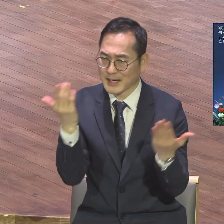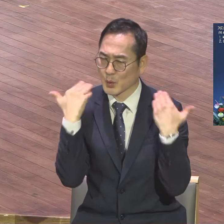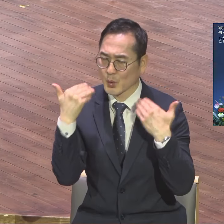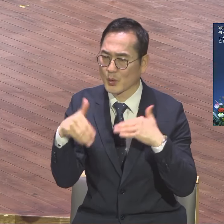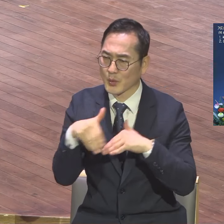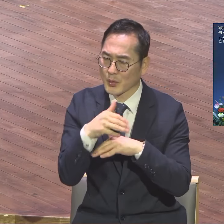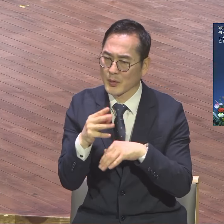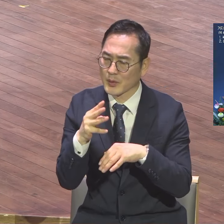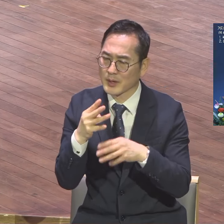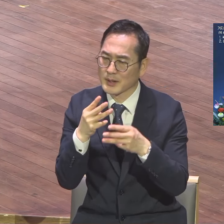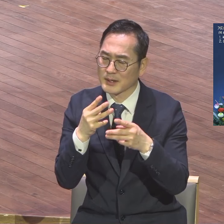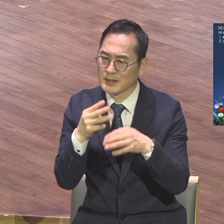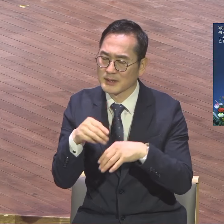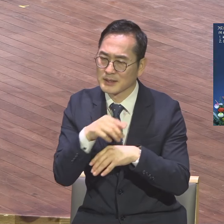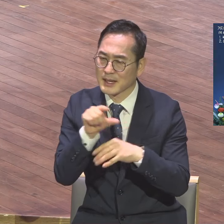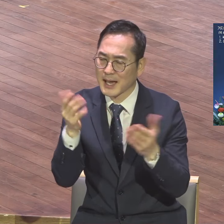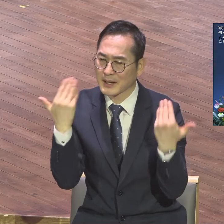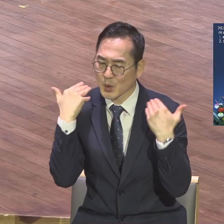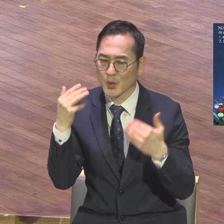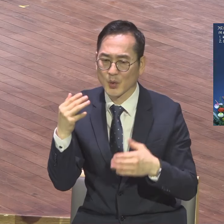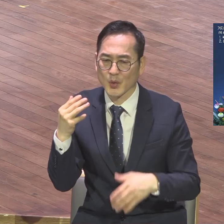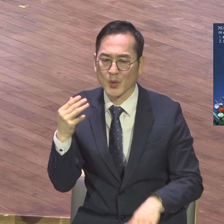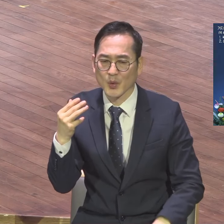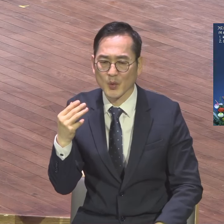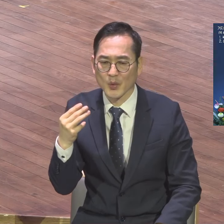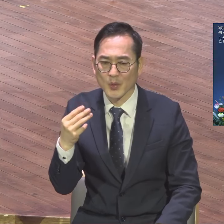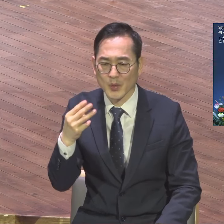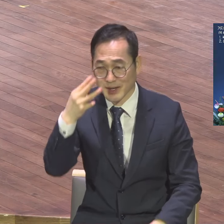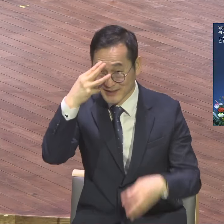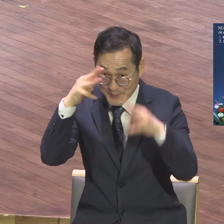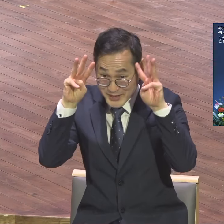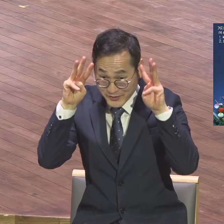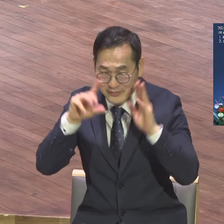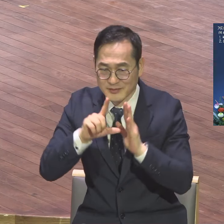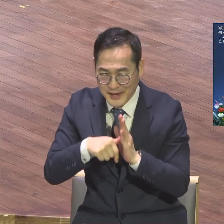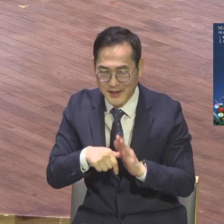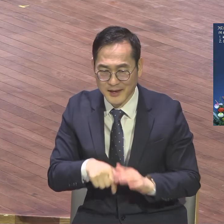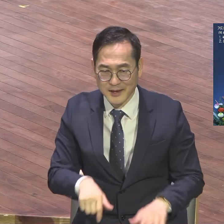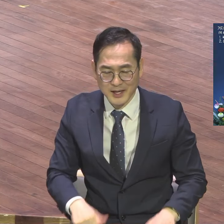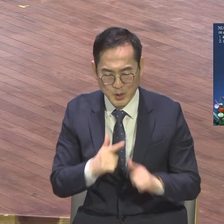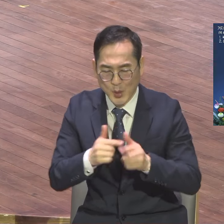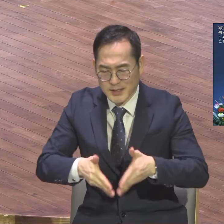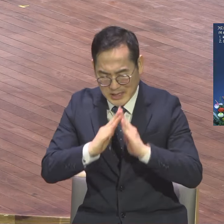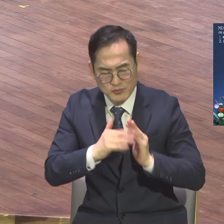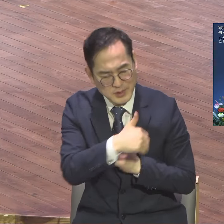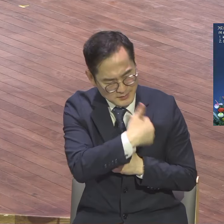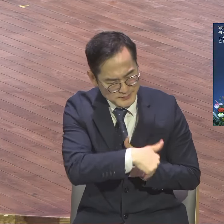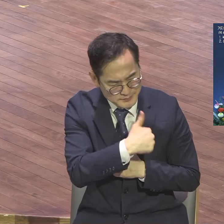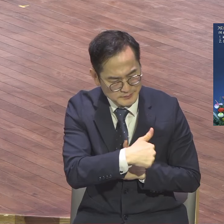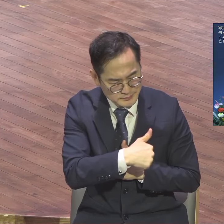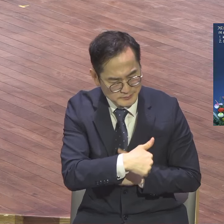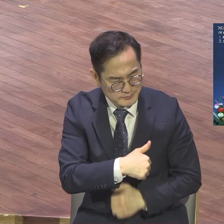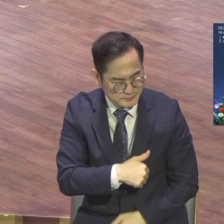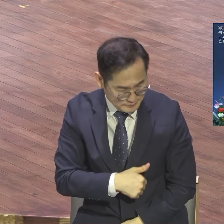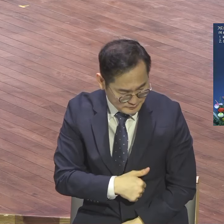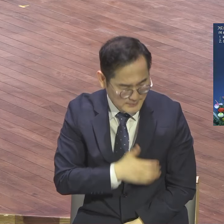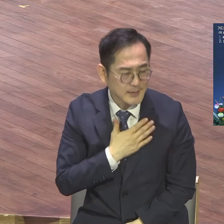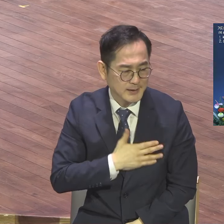개척하자는 친구의 말을 듣고 기도하면서 응답받고 성교 환상보고 그럼 가자 근데